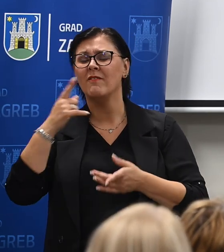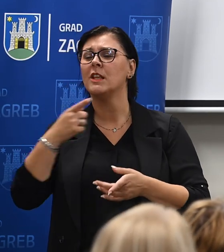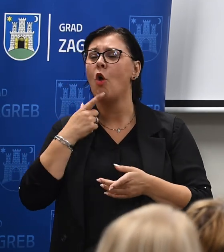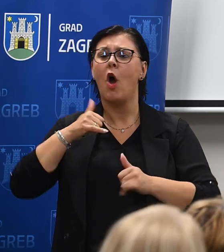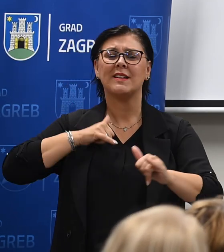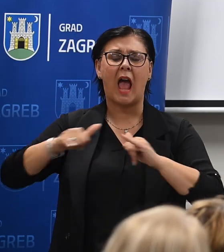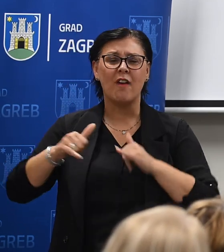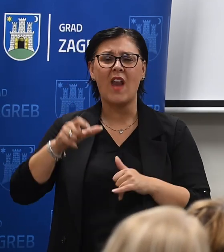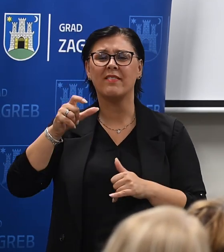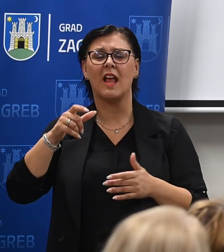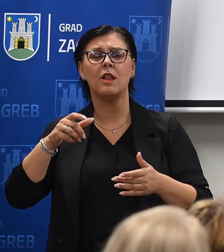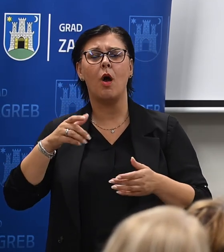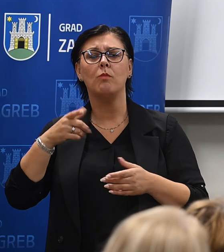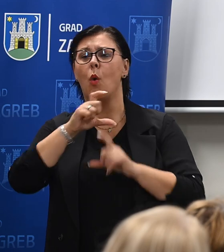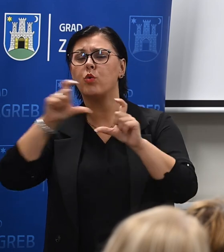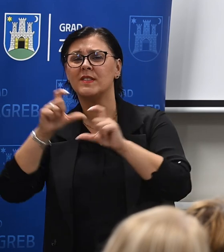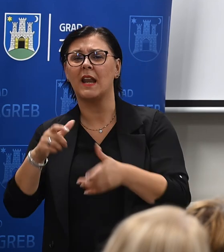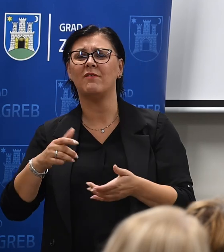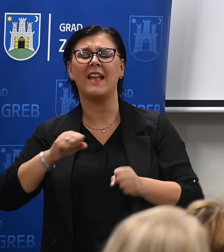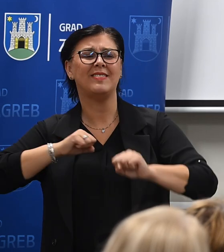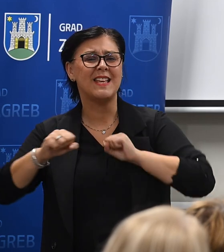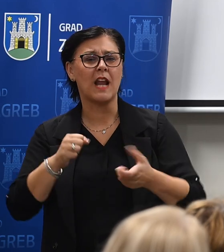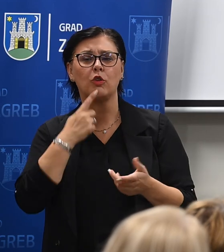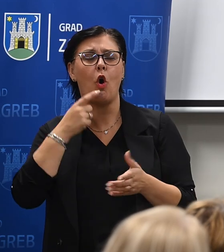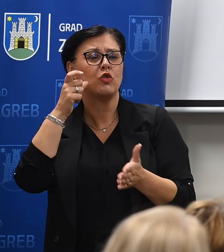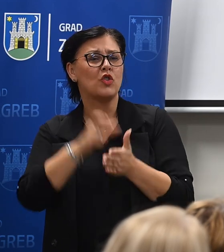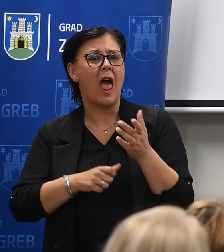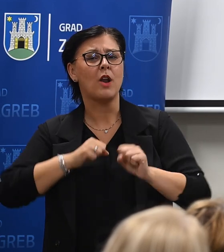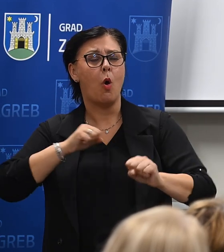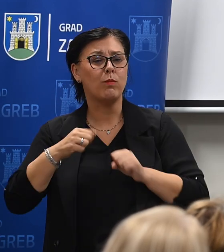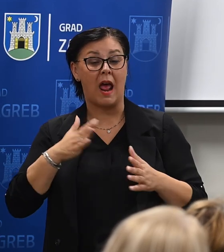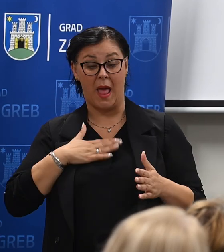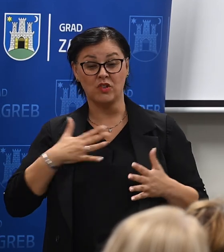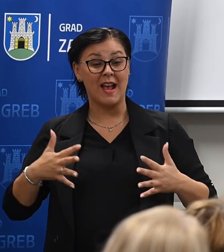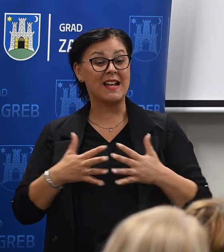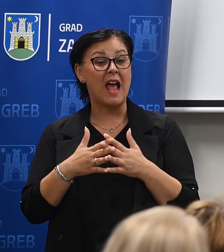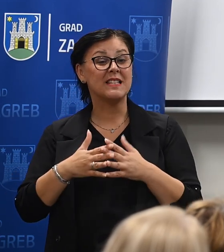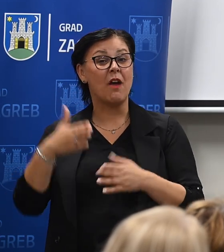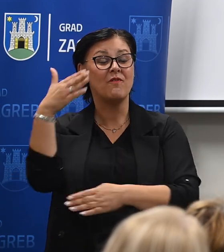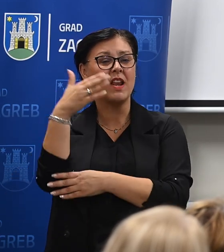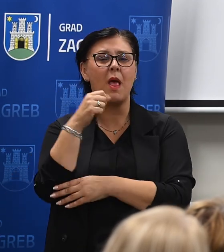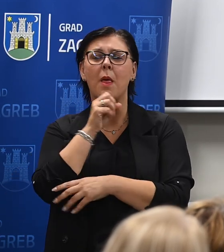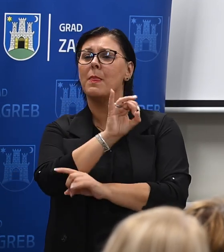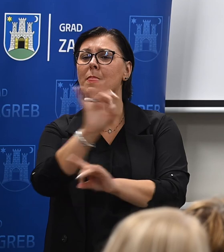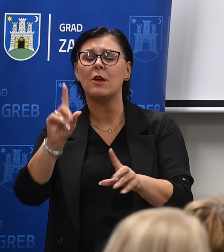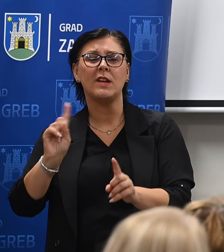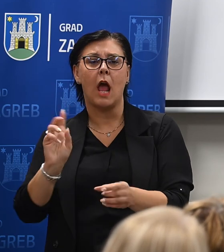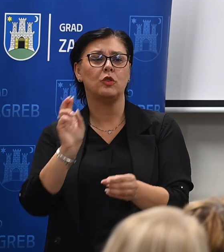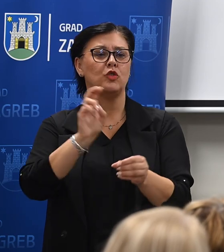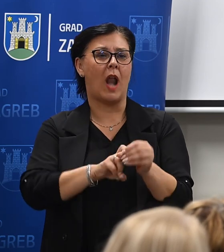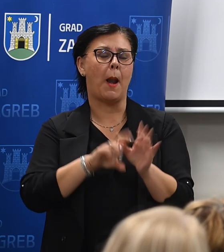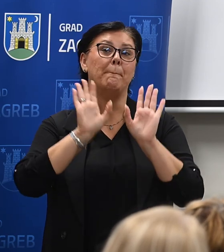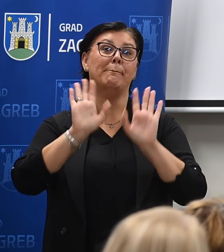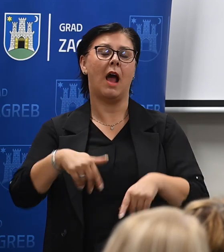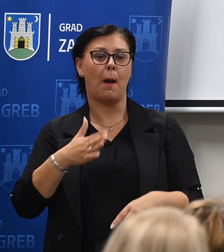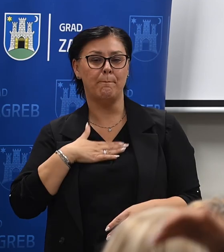ustanova, možemo pogledati, svi direktori, svi članovi uprave naših gradske poduzeća, niko nije ni jedne stranke, kamo li moje stranke. Tako